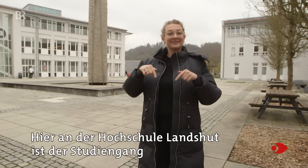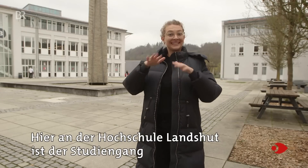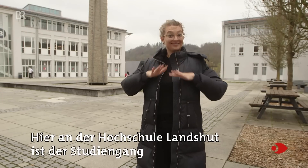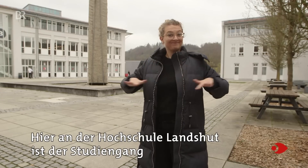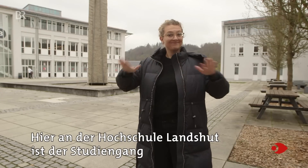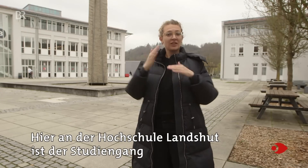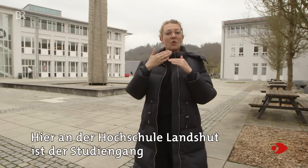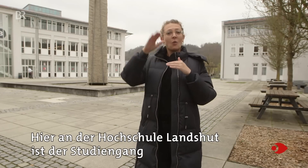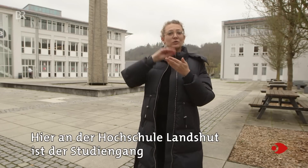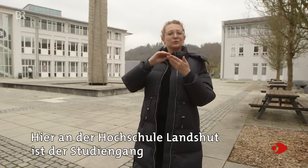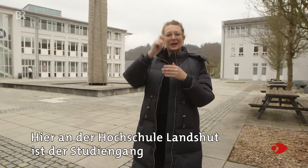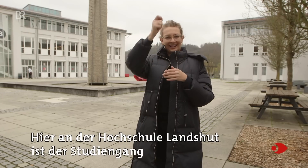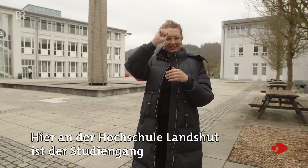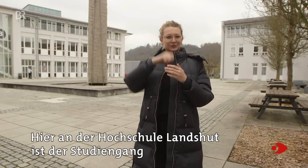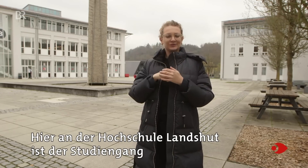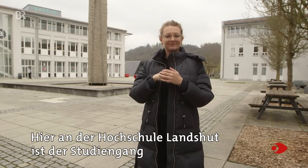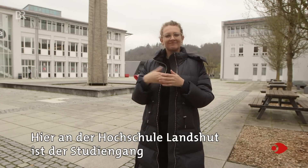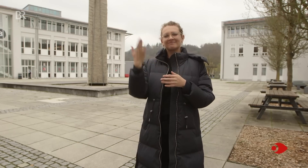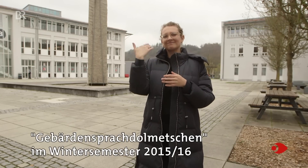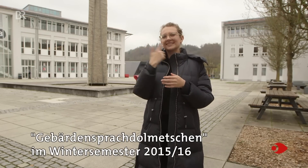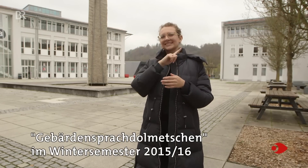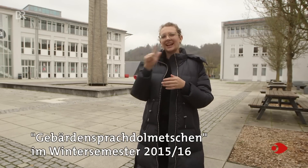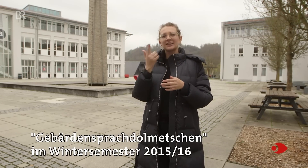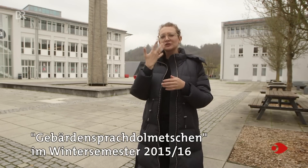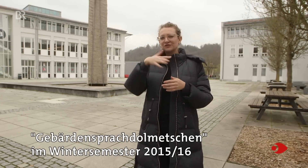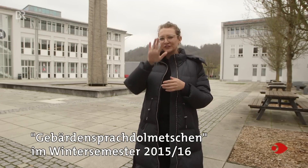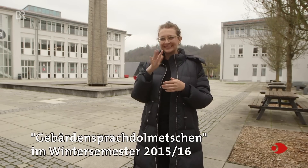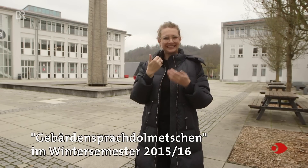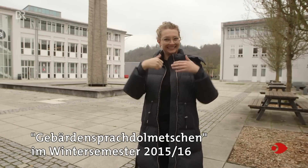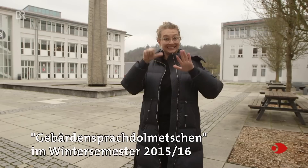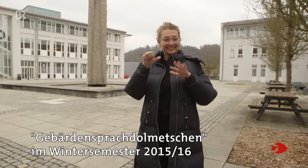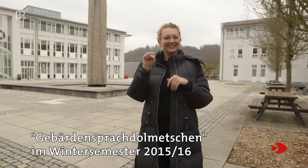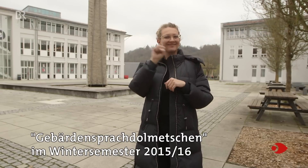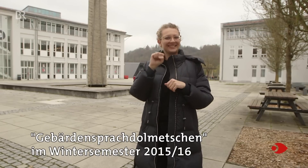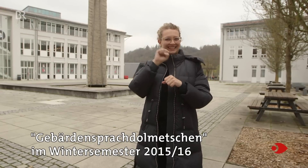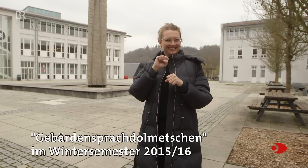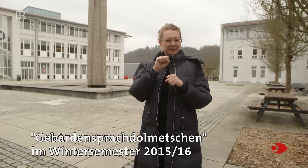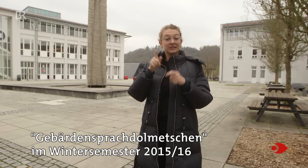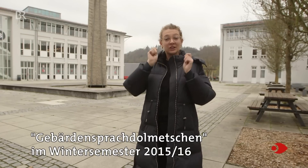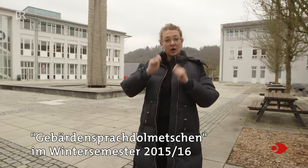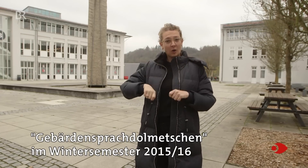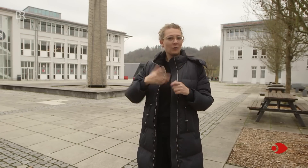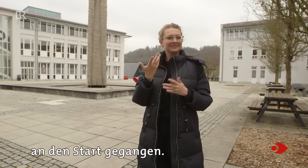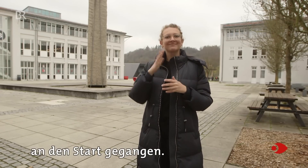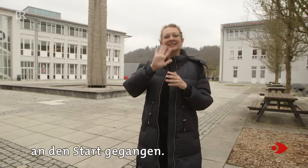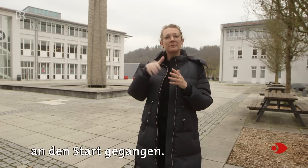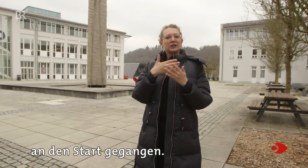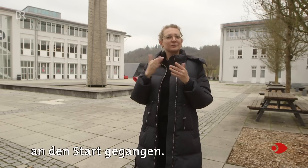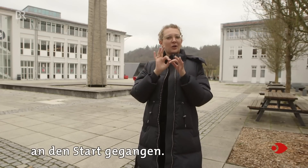Hier an der Hochschule Landshut ist der Studiengang Gebärdensprachdolmetschen im Wintersemester 2015-16 an den Start